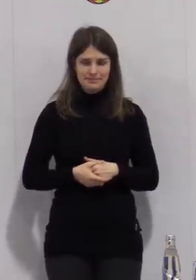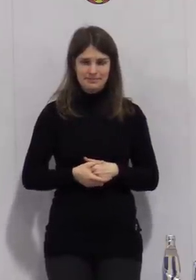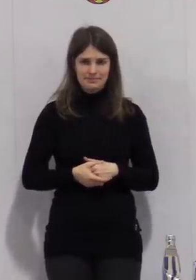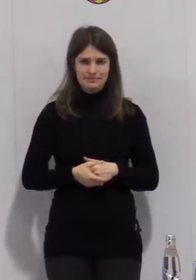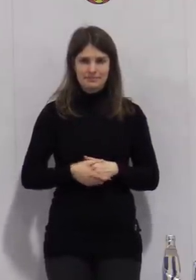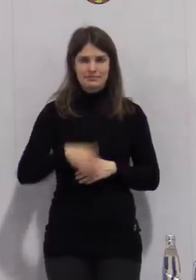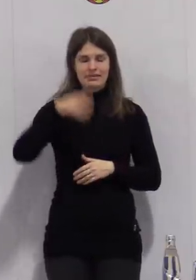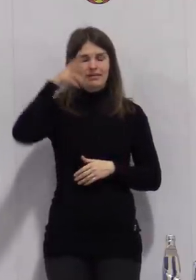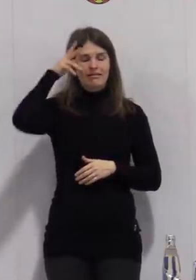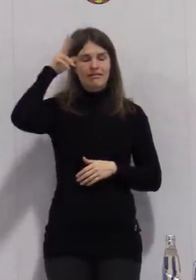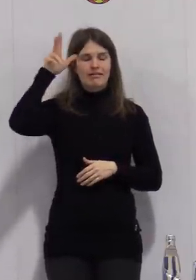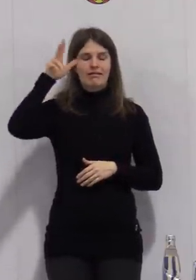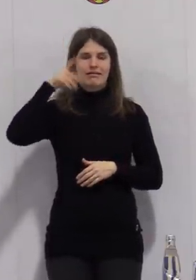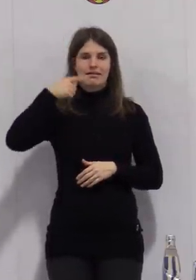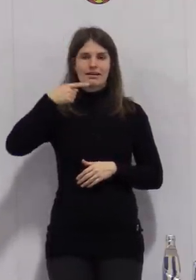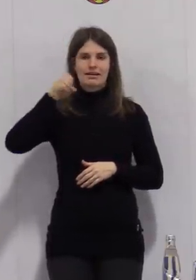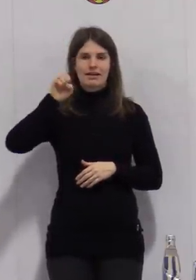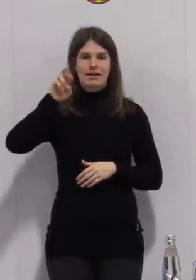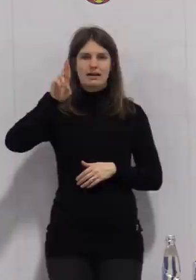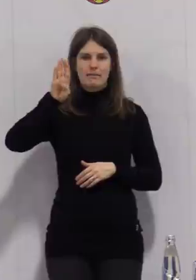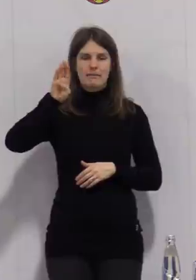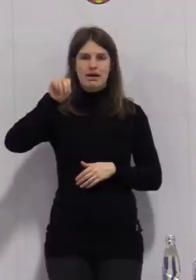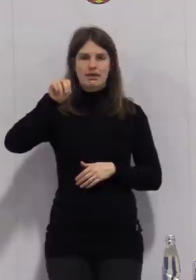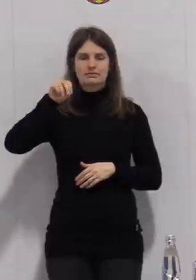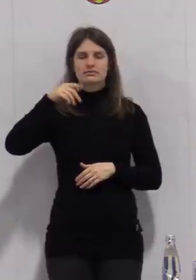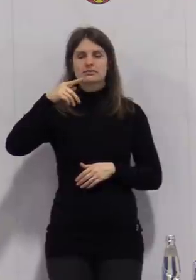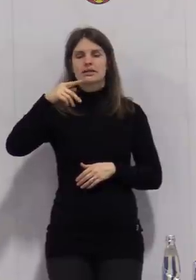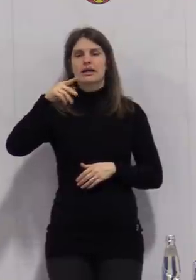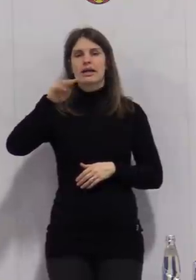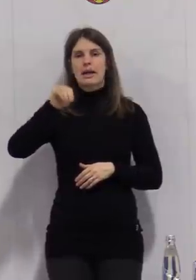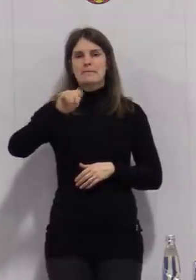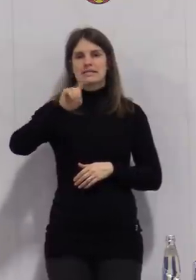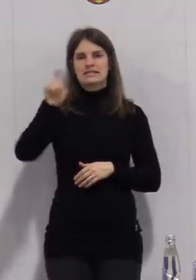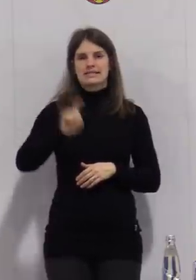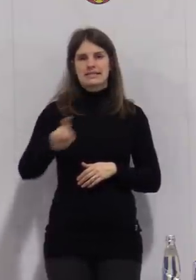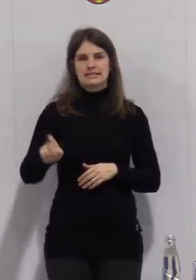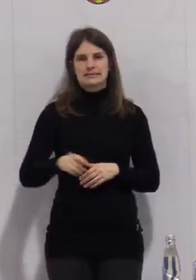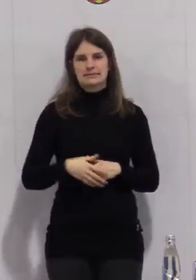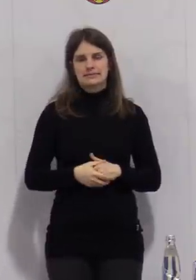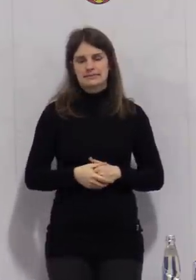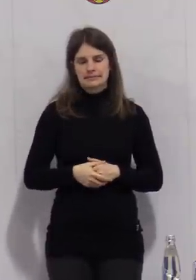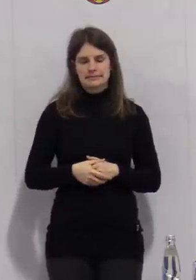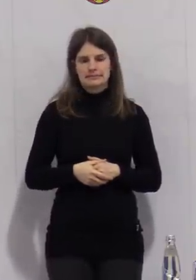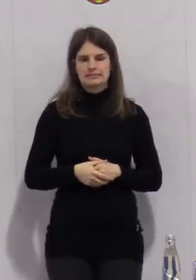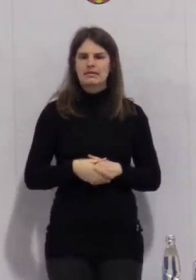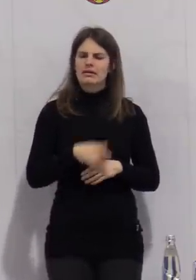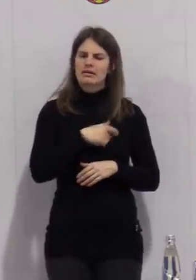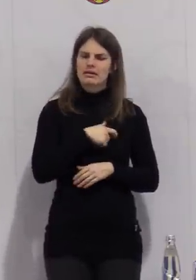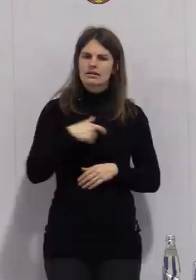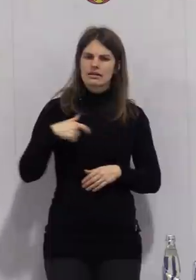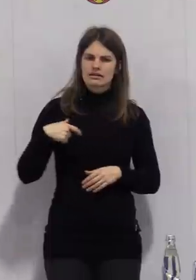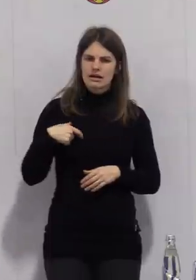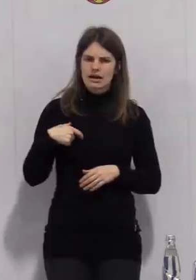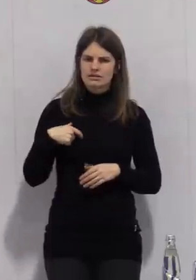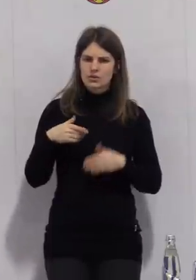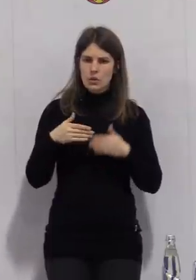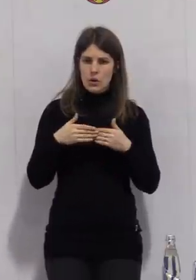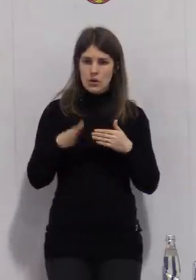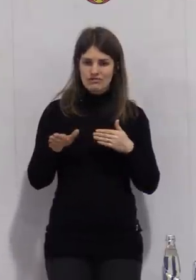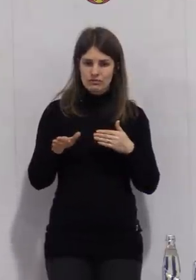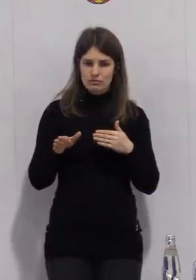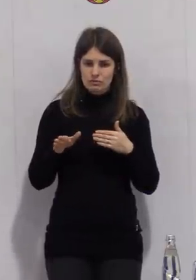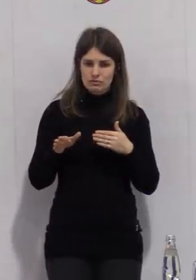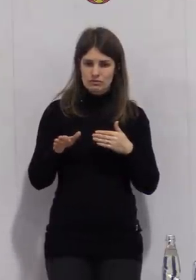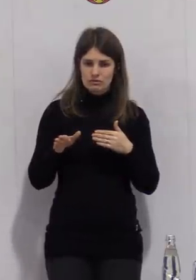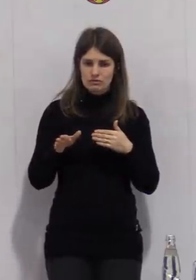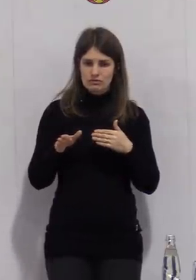Herr Gerber, die Kitas sind von dieser möglichen Öffnung vorerst noch